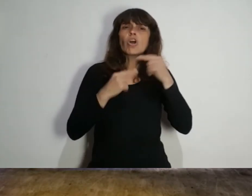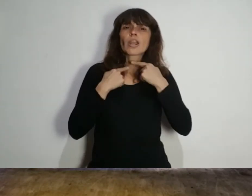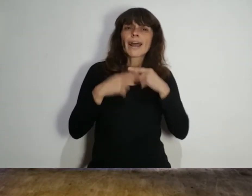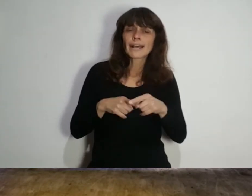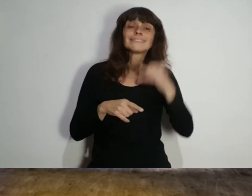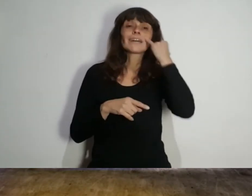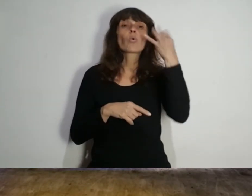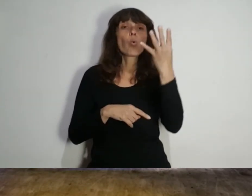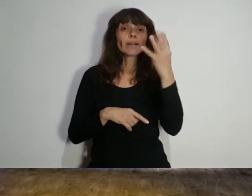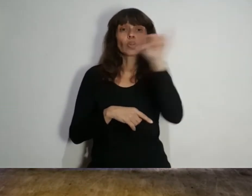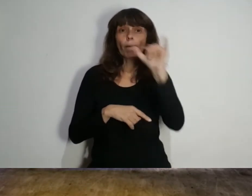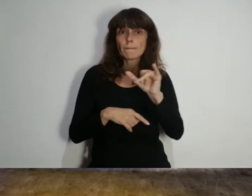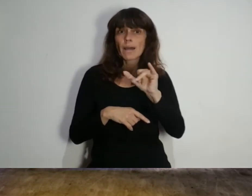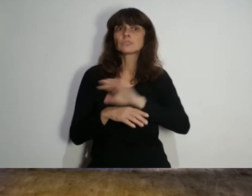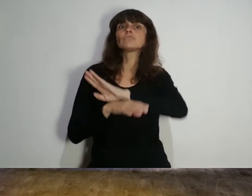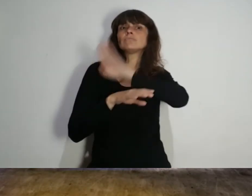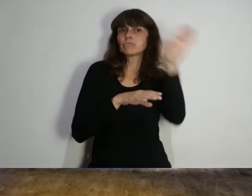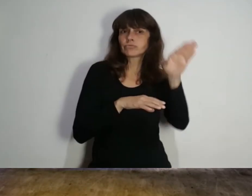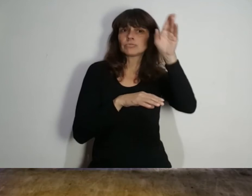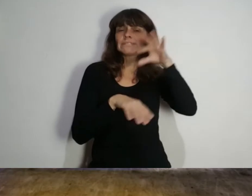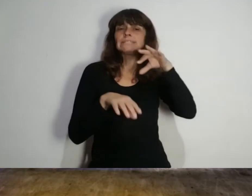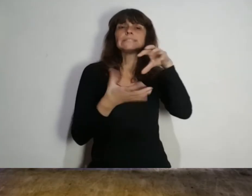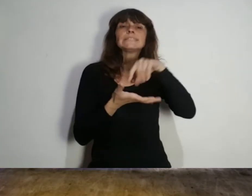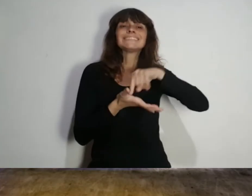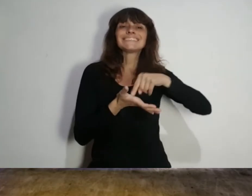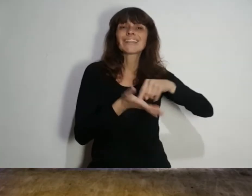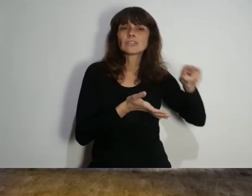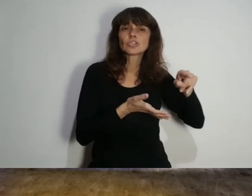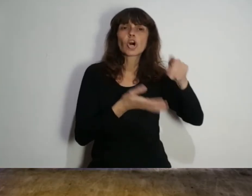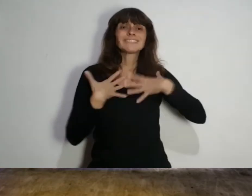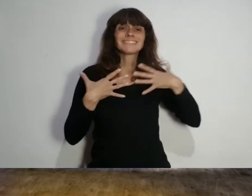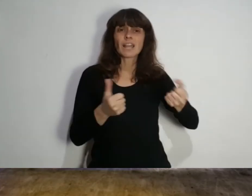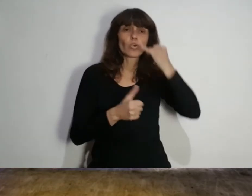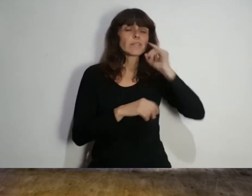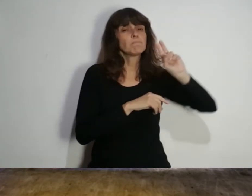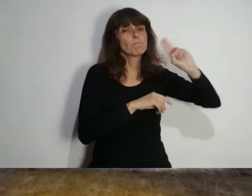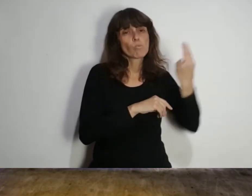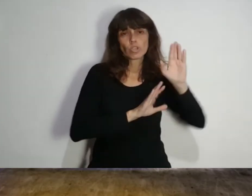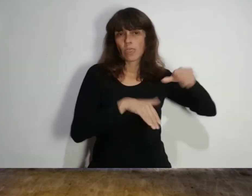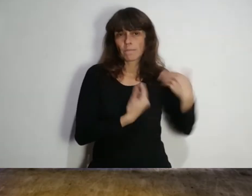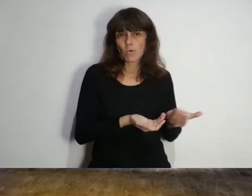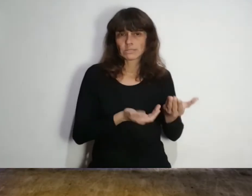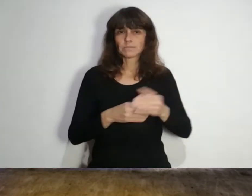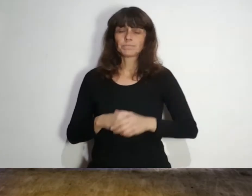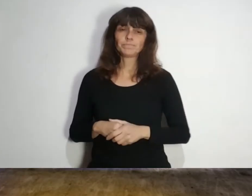por lo que el 4 de marzo se presentó en un centro de salud y falleció el 7 de marzo.